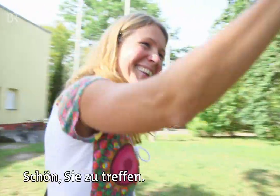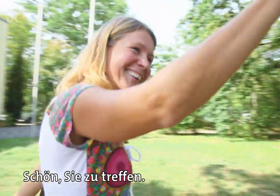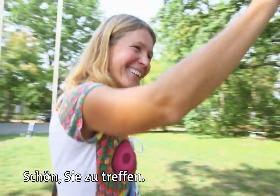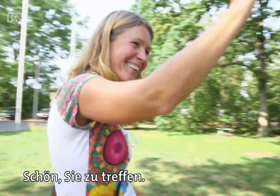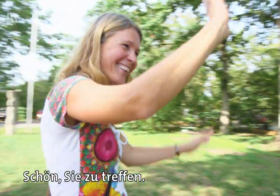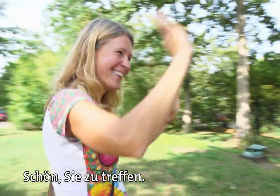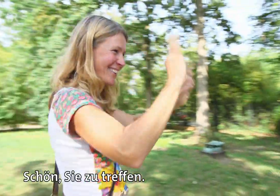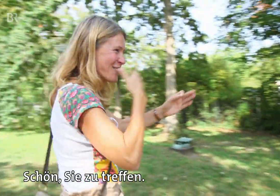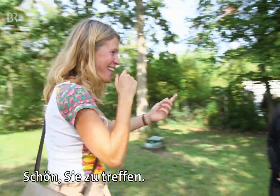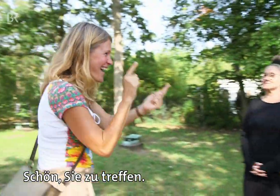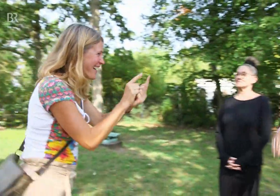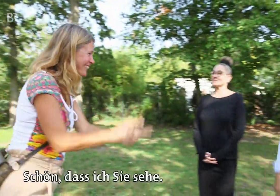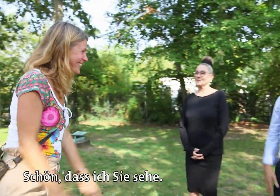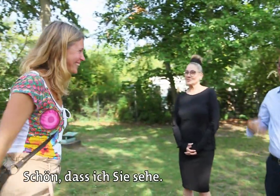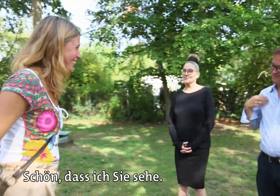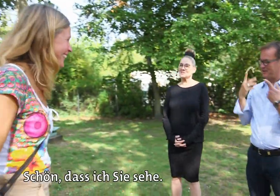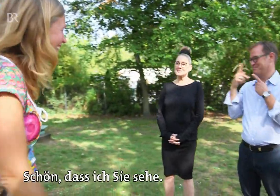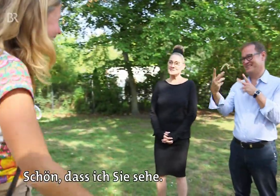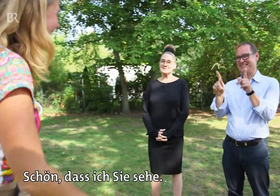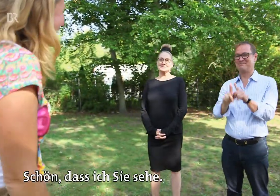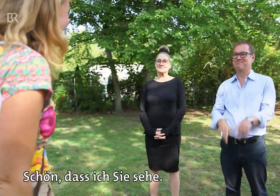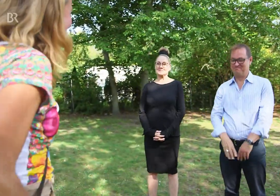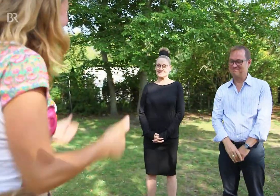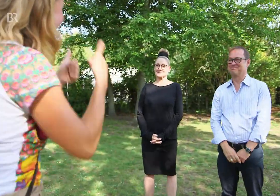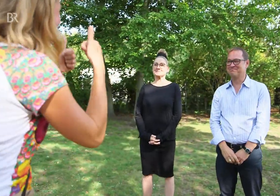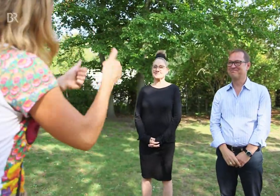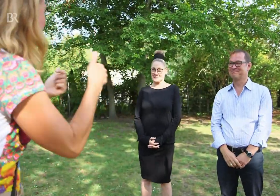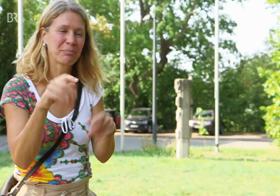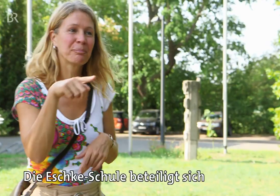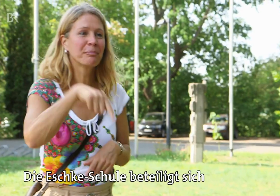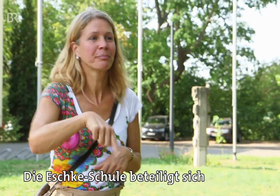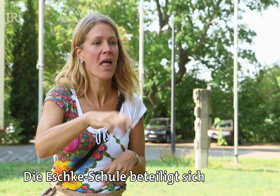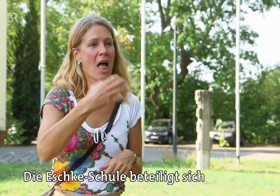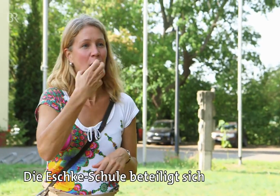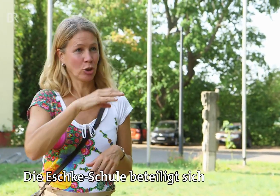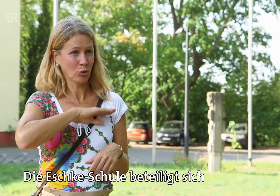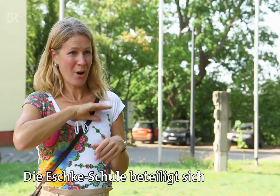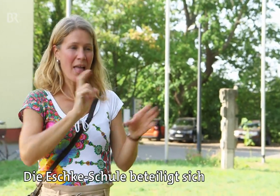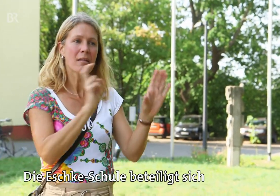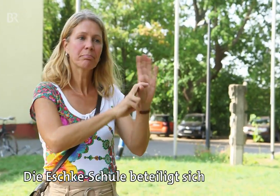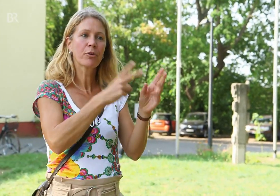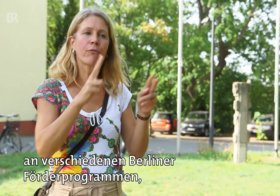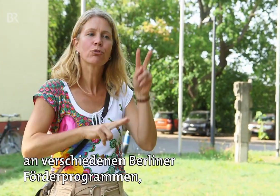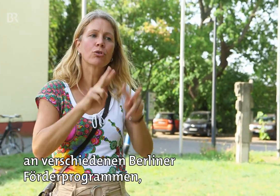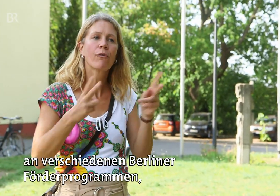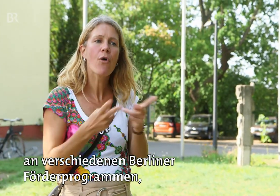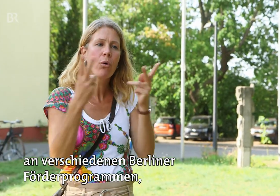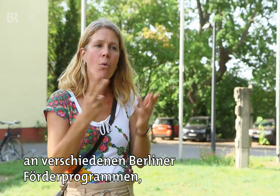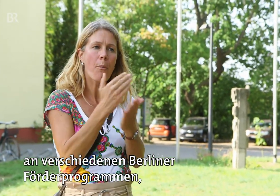Schön, zu treffen. Schön, dass ich Sie sehe. Die Eschke-Schule beteiligt sich an verschiedenen Berliner